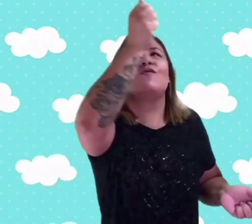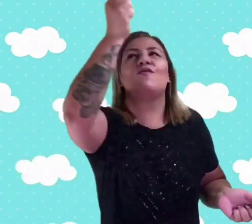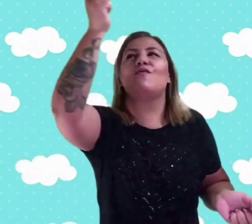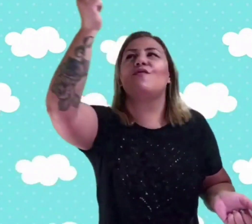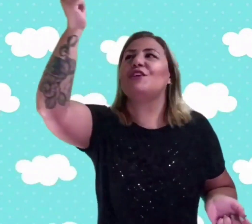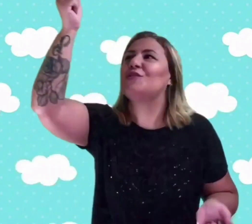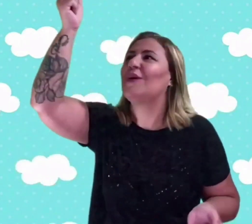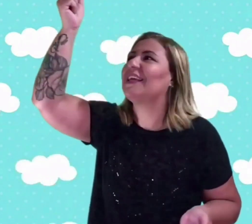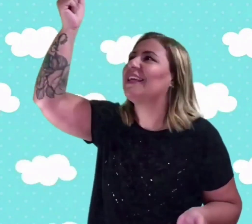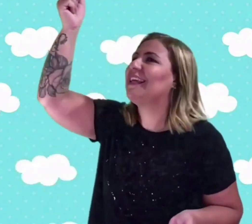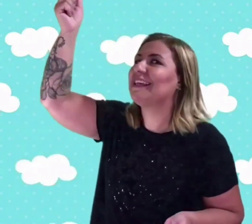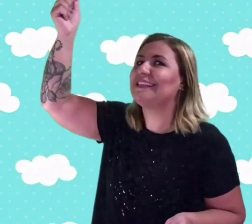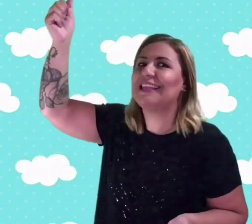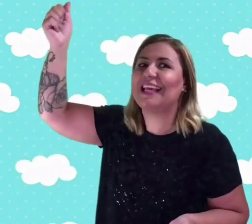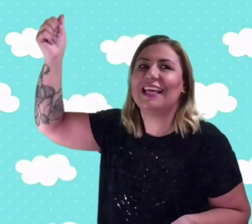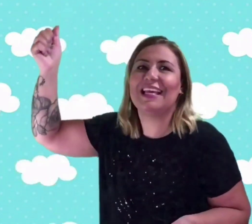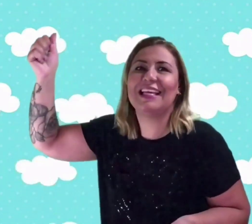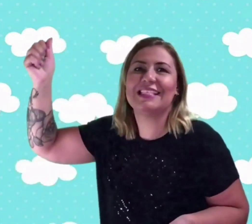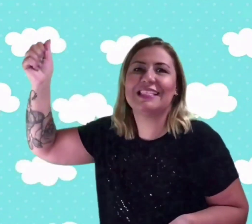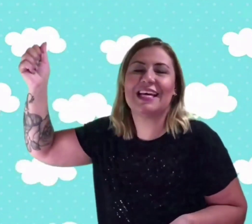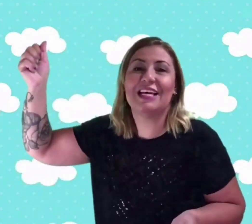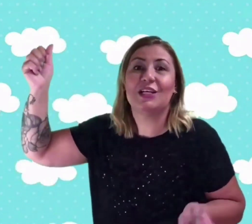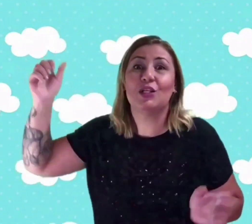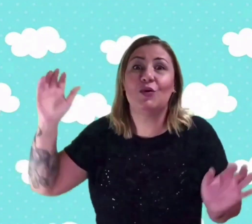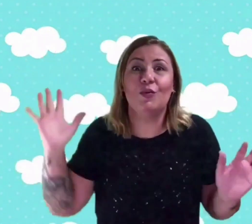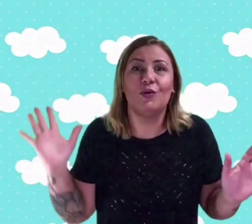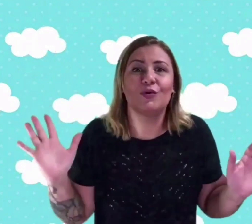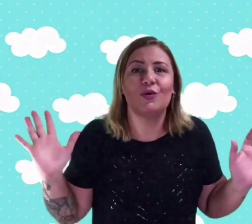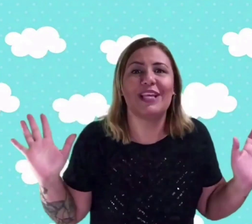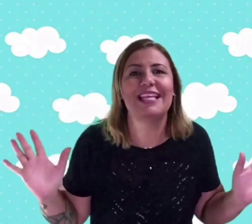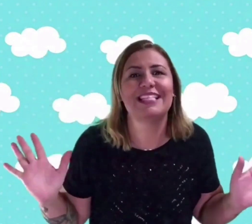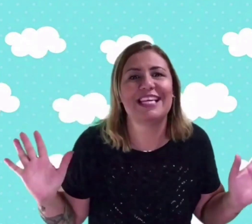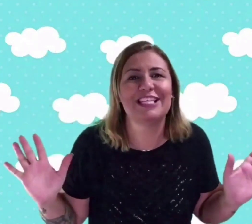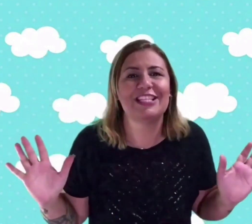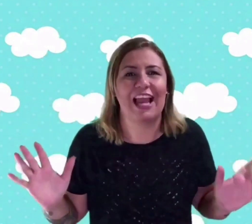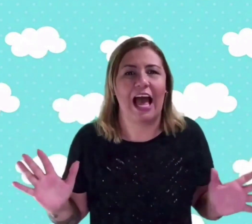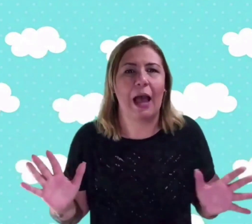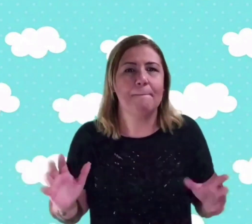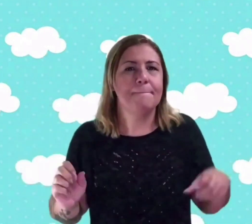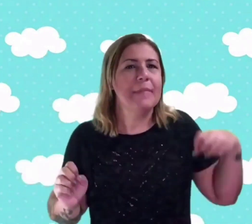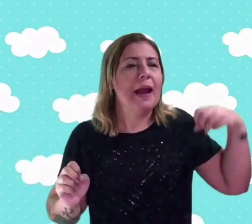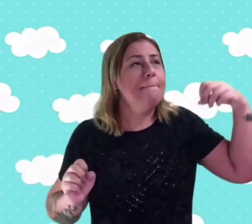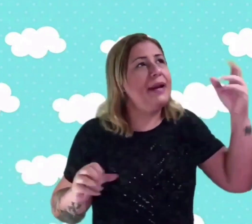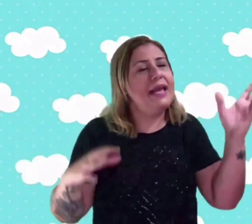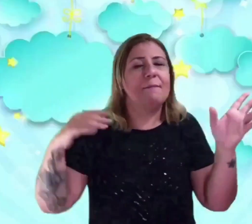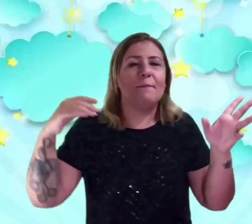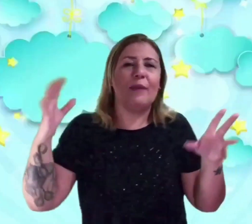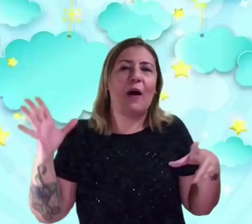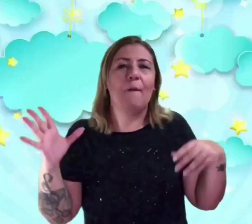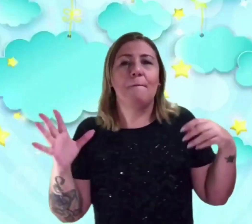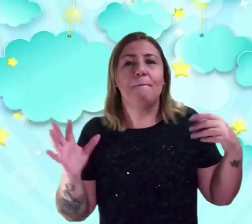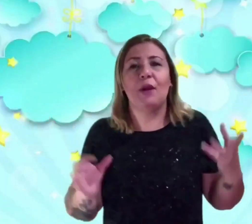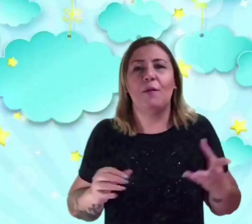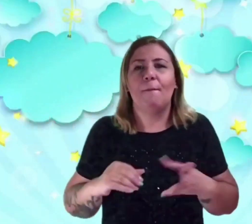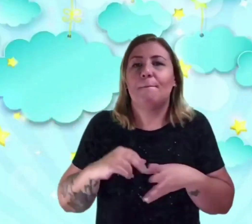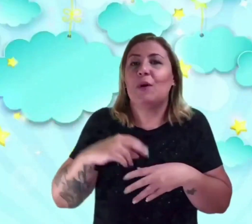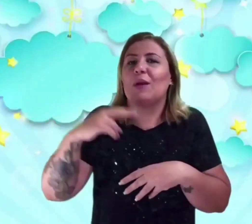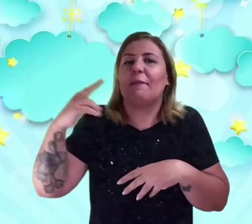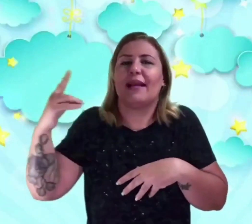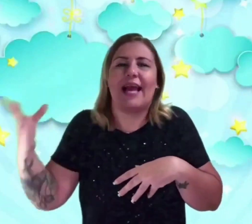E Joaquim aterriza no mundo interestelar. Plim, plom, plom, pula para